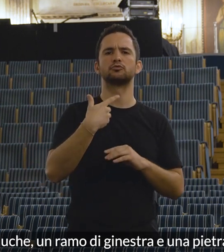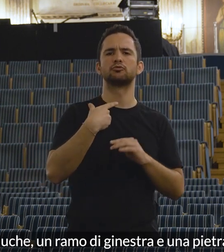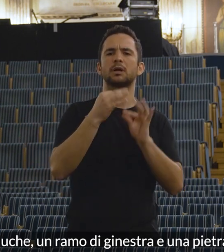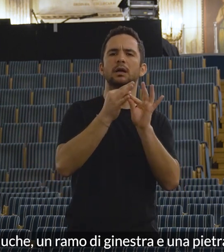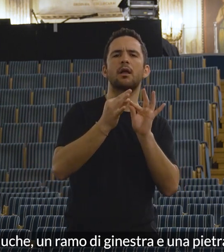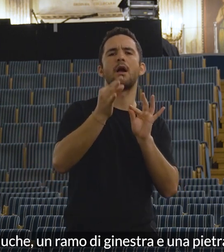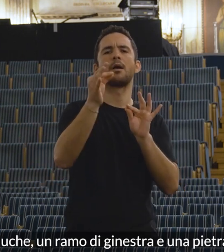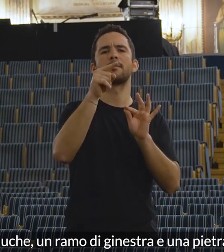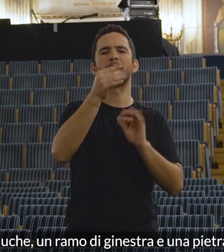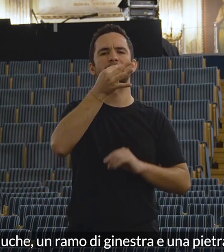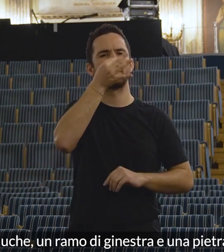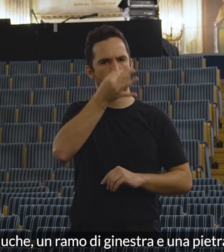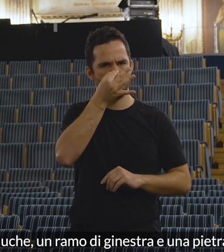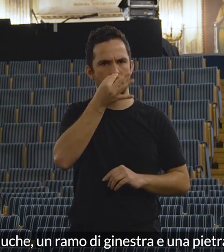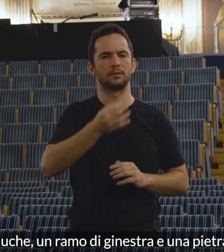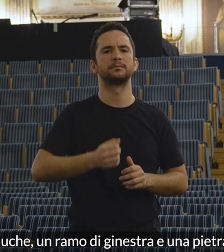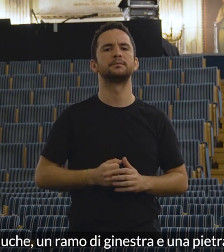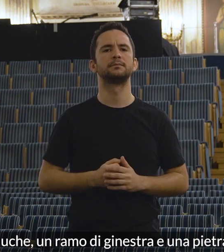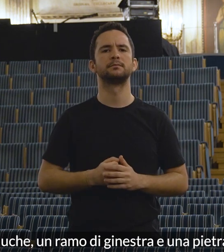e una pietra magica.